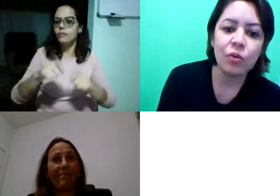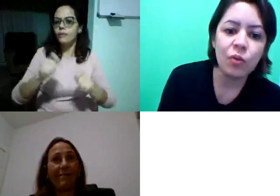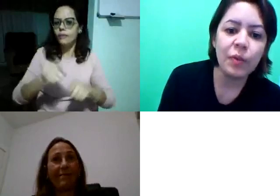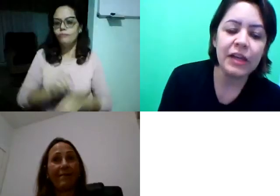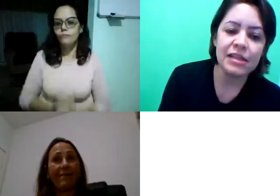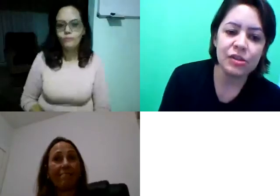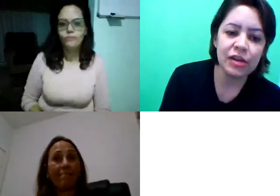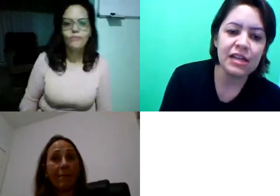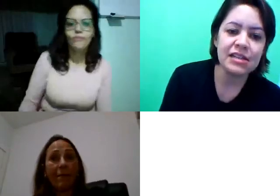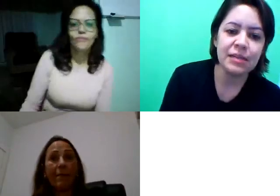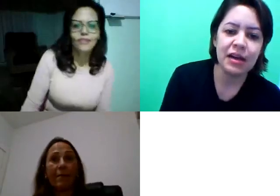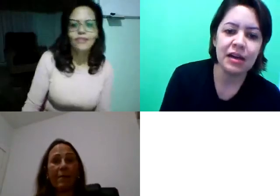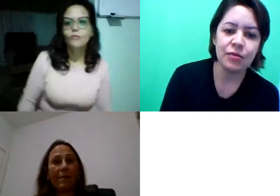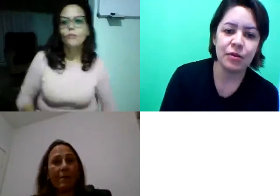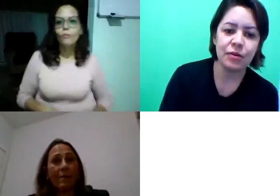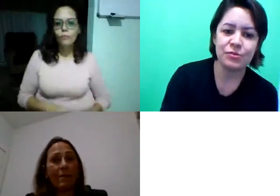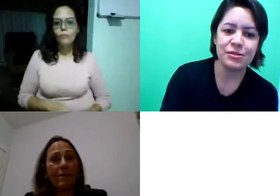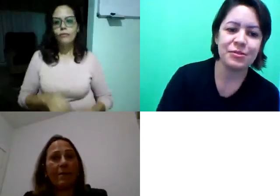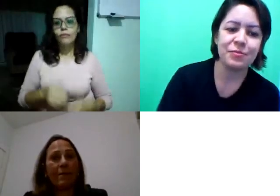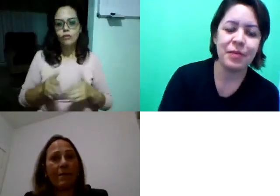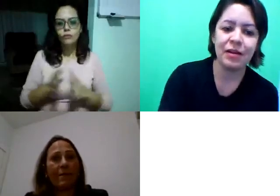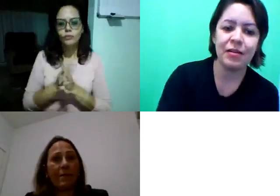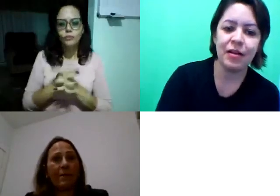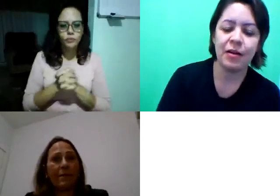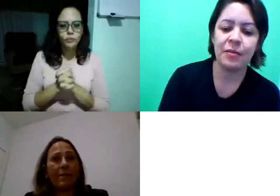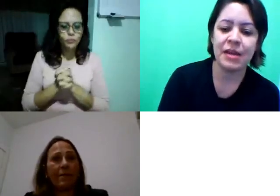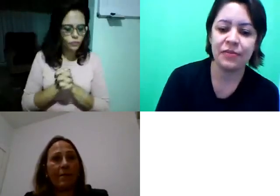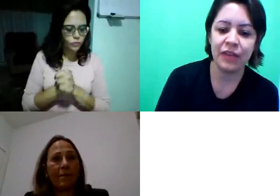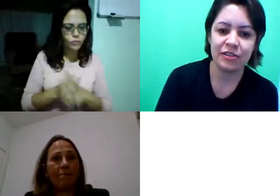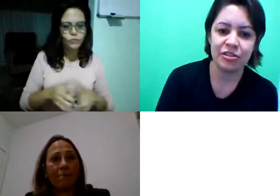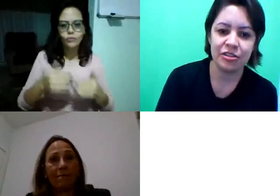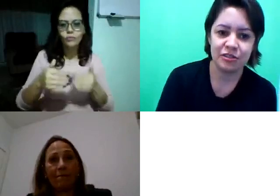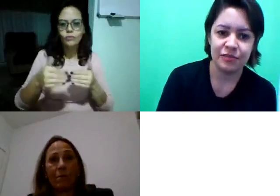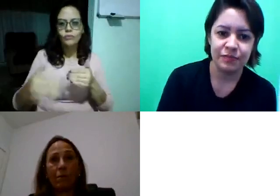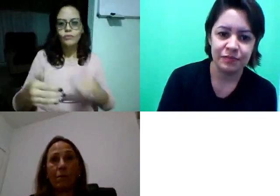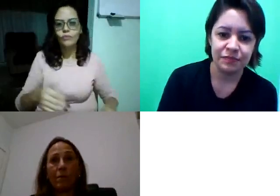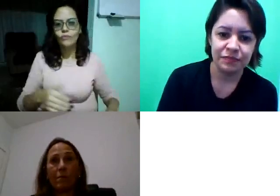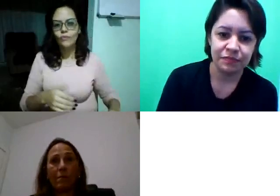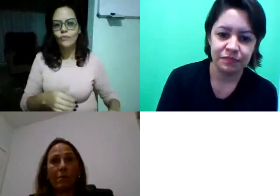Se preocupem, né, se organizem para mais à frente.